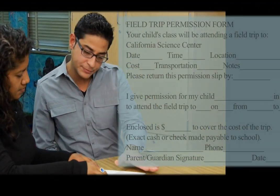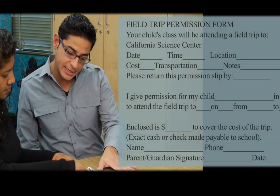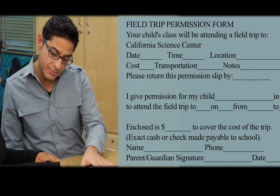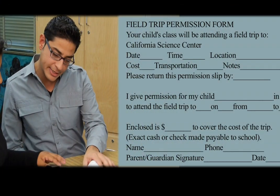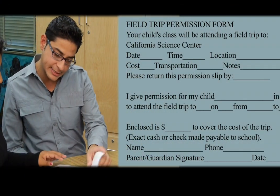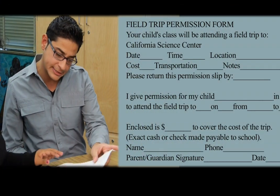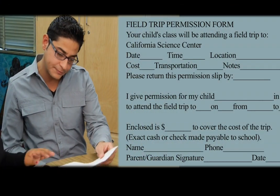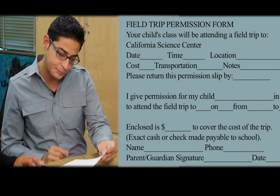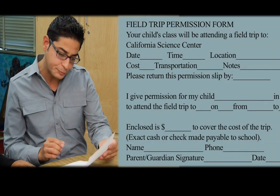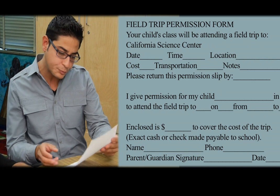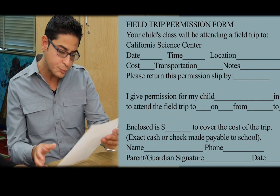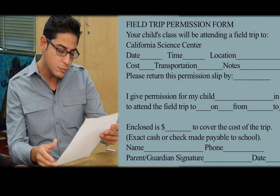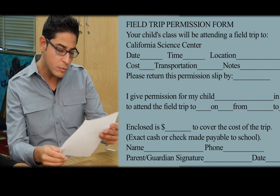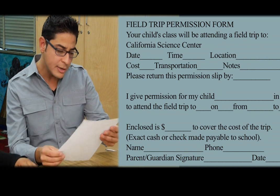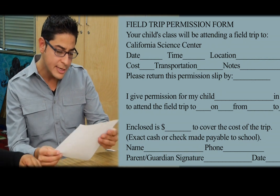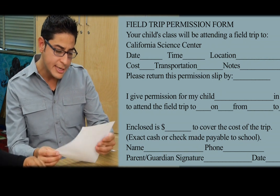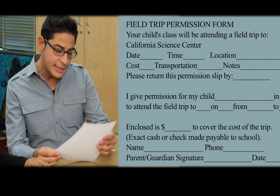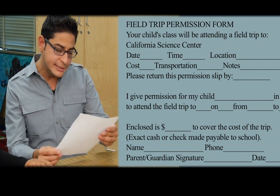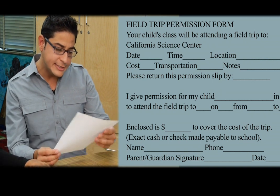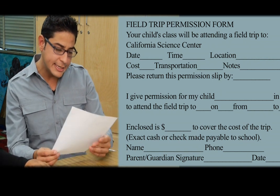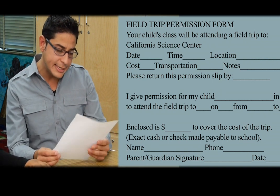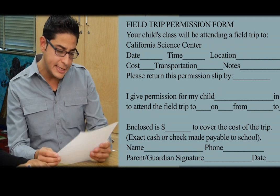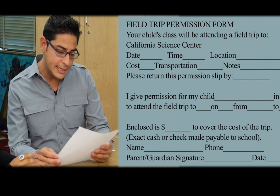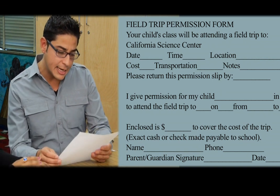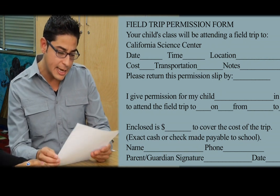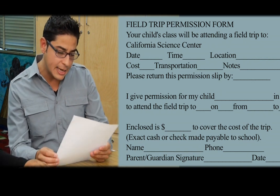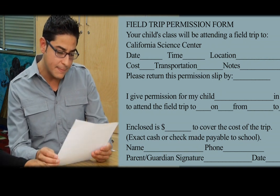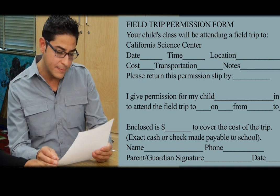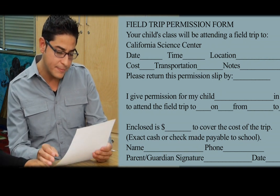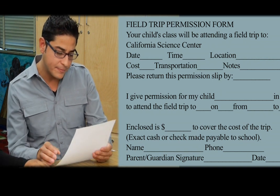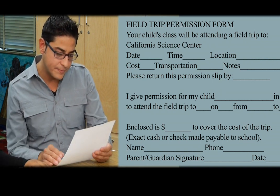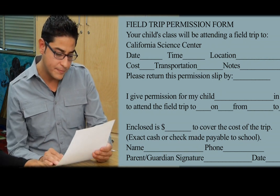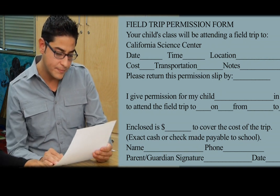en inglés déjame ver qué dice dice aquí